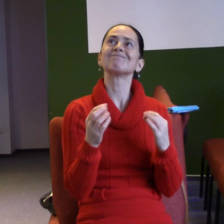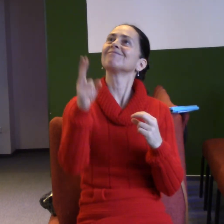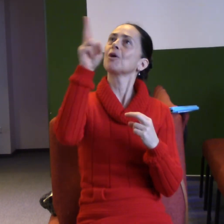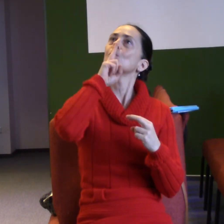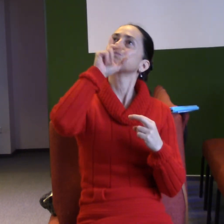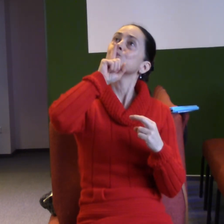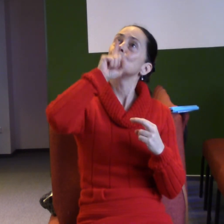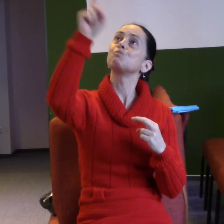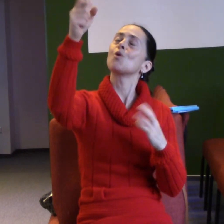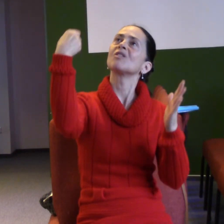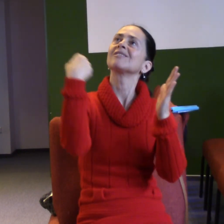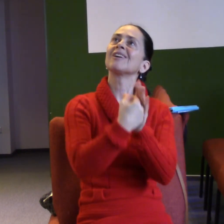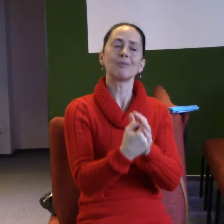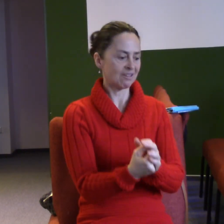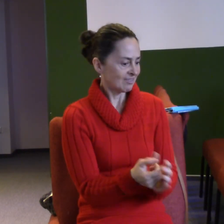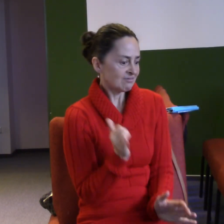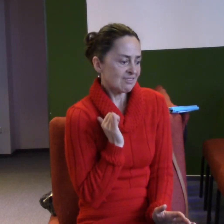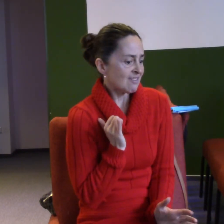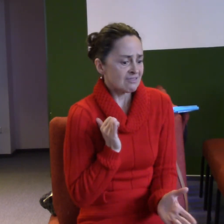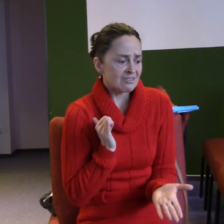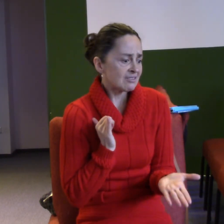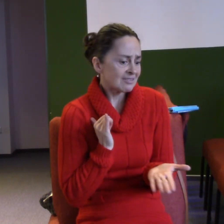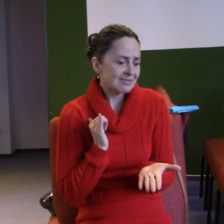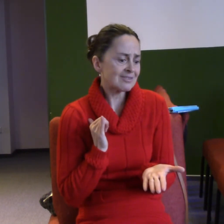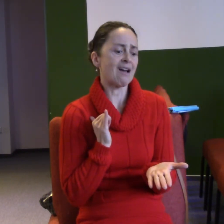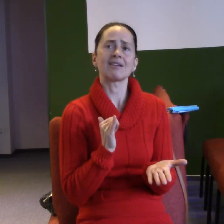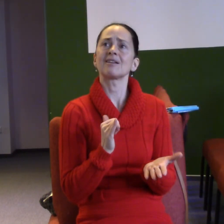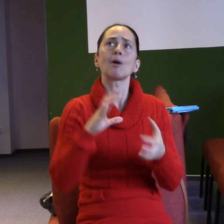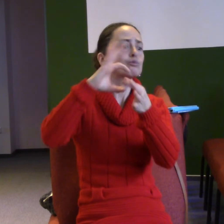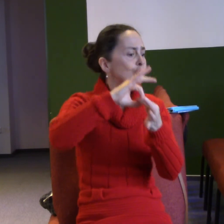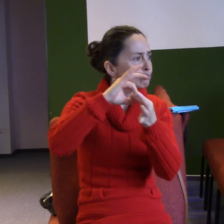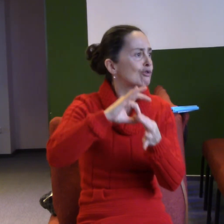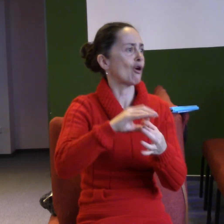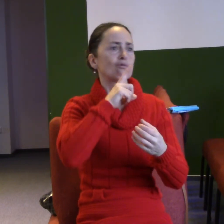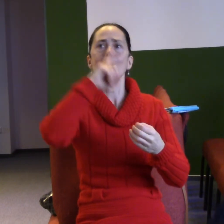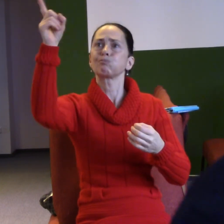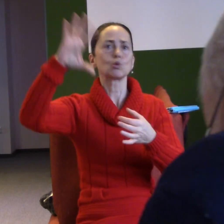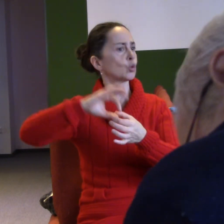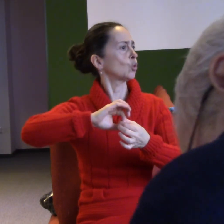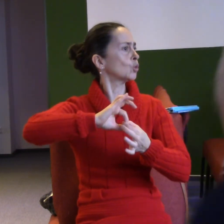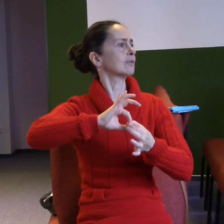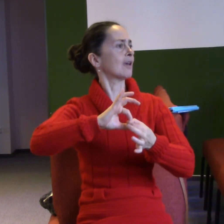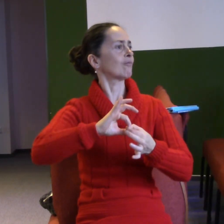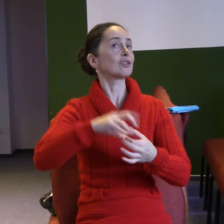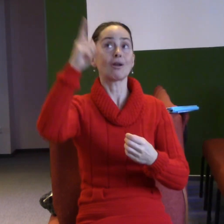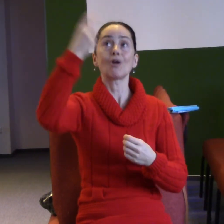tady mluvili. To je ta smlouva, kterou s tou tebou Bůh uzavřel a on chce tyhle věci v tvém životě působit a on je dokonce dělá.